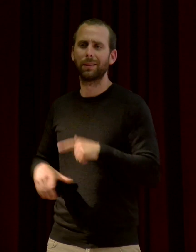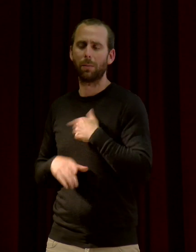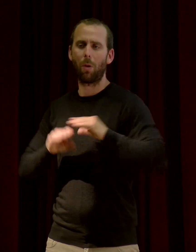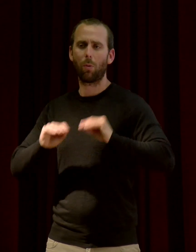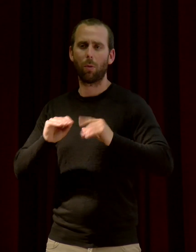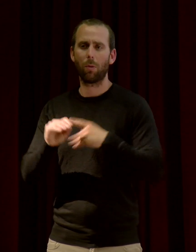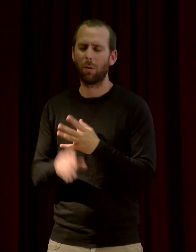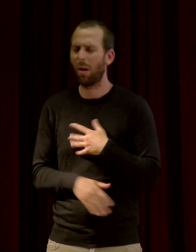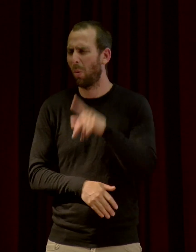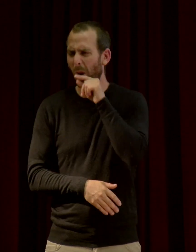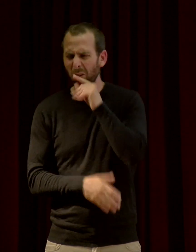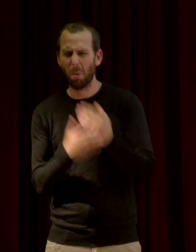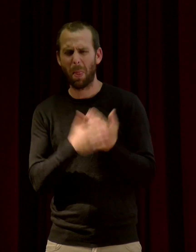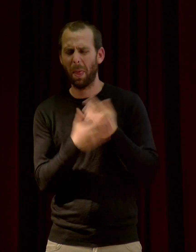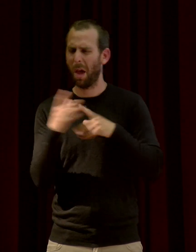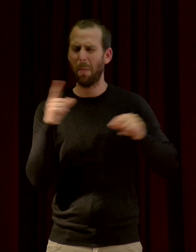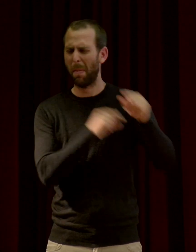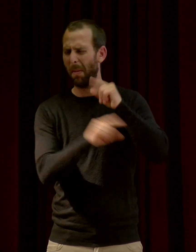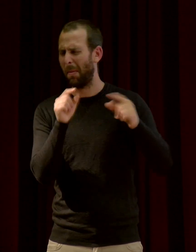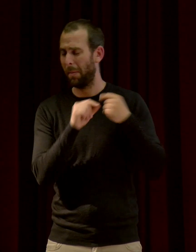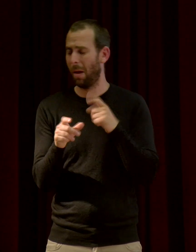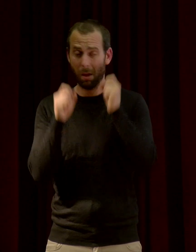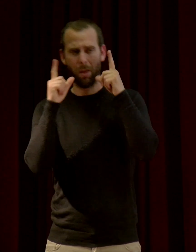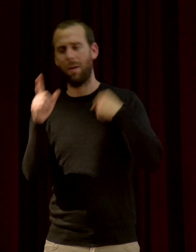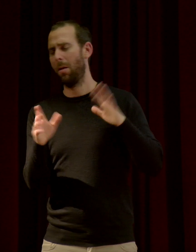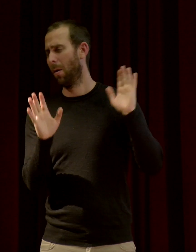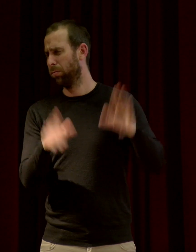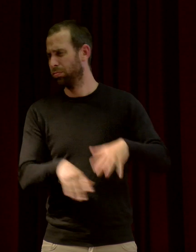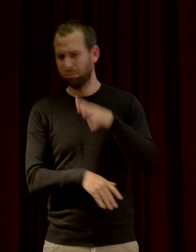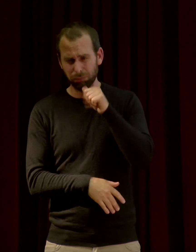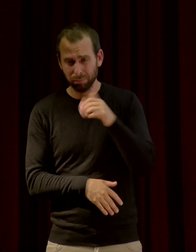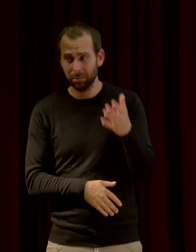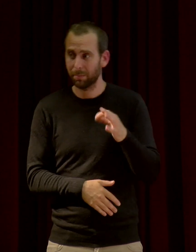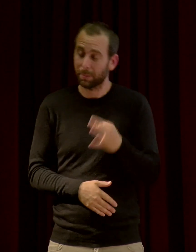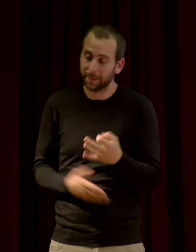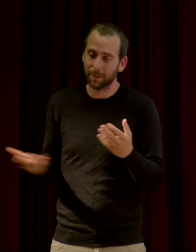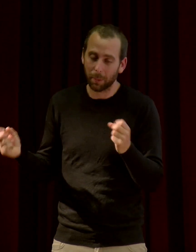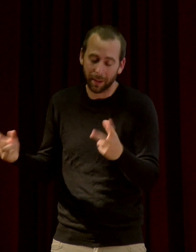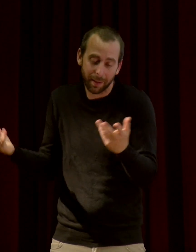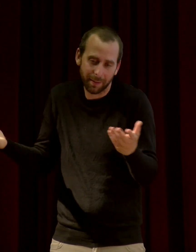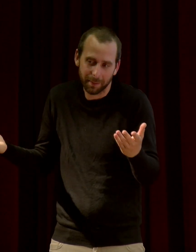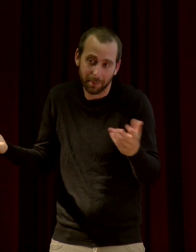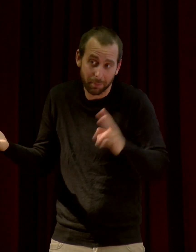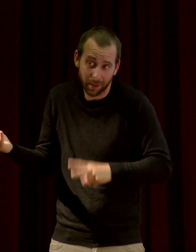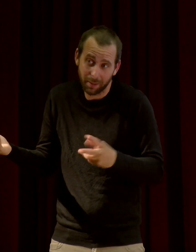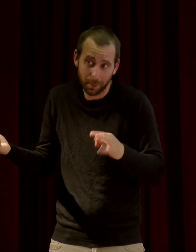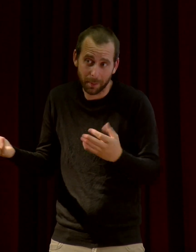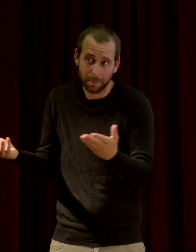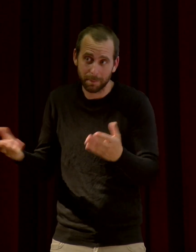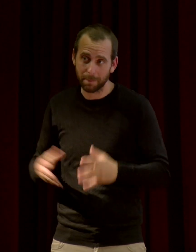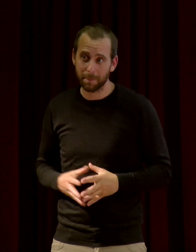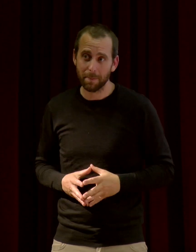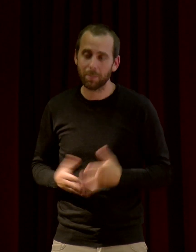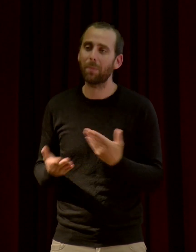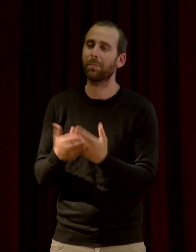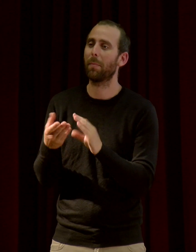chant des oiseaux, le matin, c'était l'horreur. Ça me réveille. Ah oui, d'accord. Oui,'est vrai. c'est vrai. Donc, encore une fois, c'est tout un